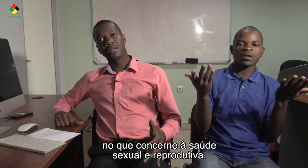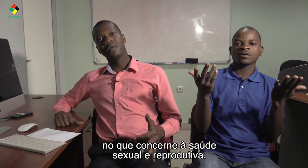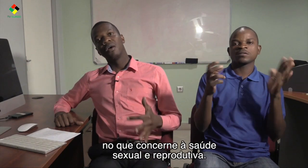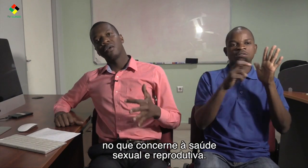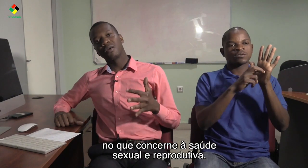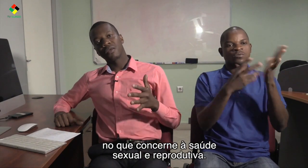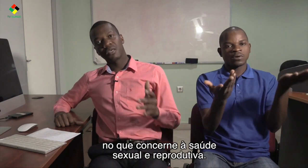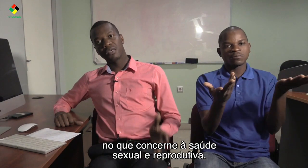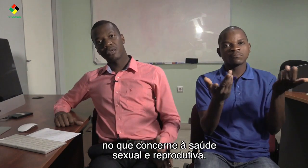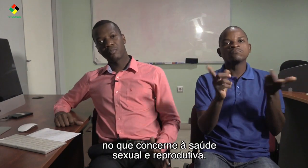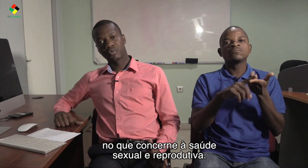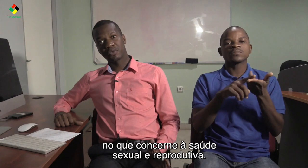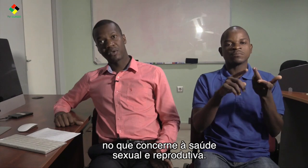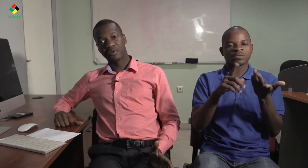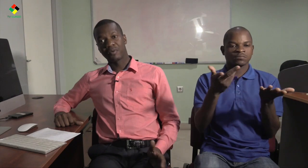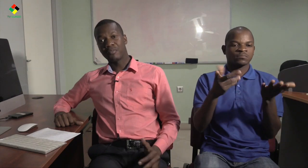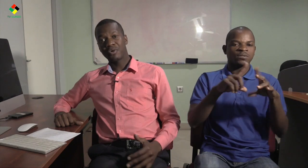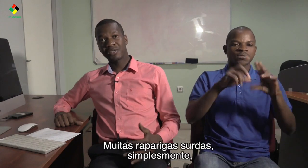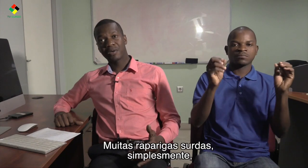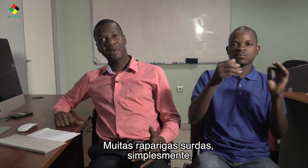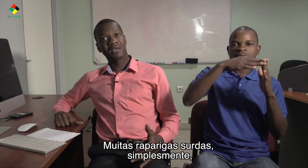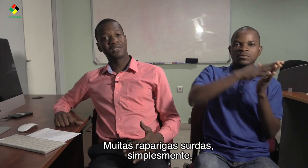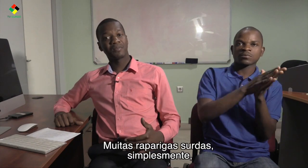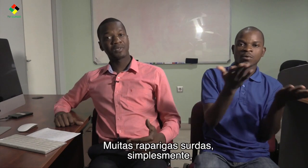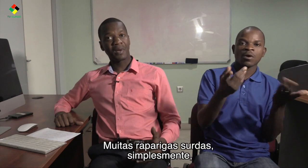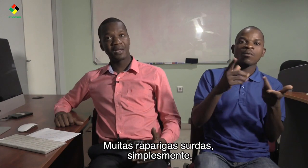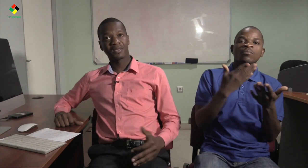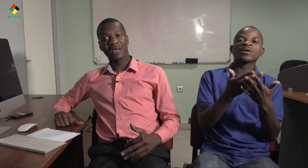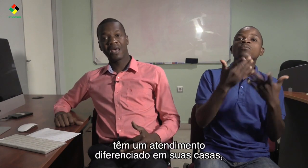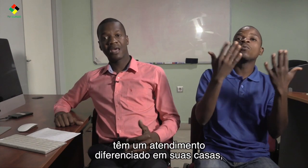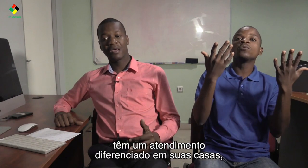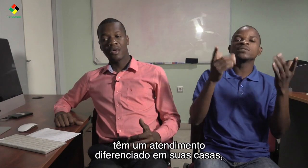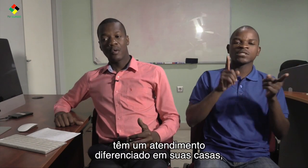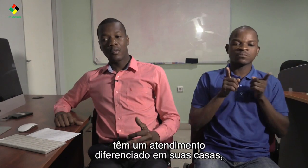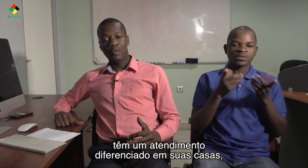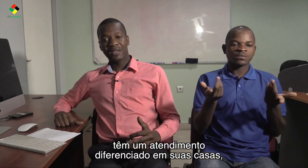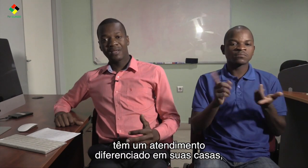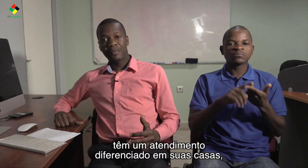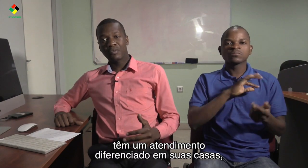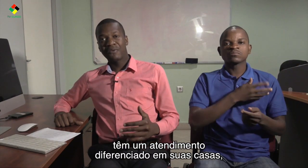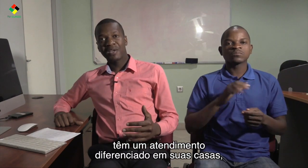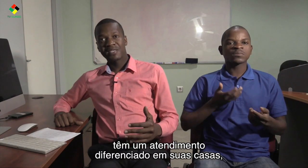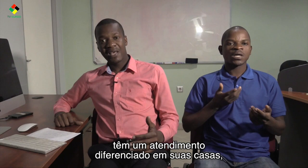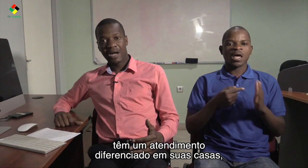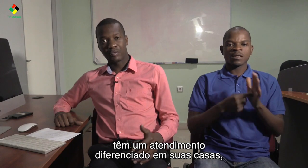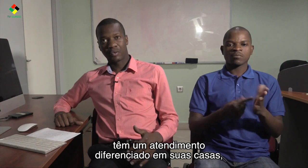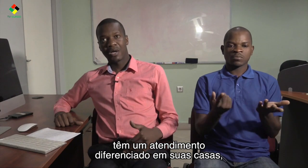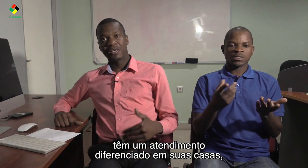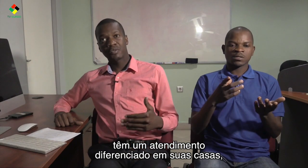e reprodutiva. Muitas raparigas simplesmente têm um atendimento diferenciado entre